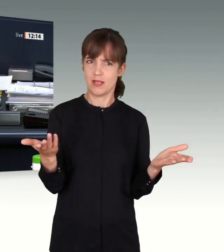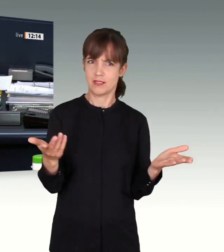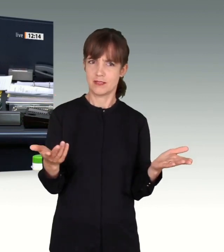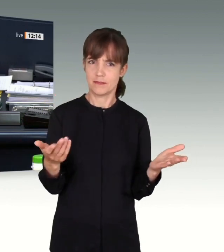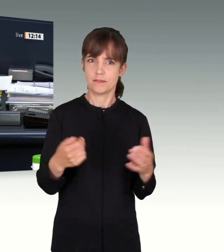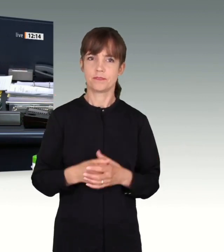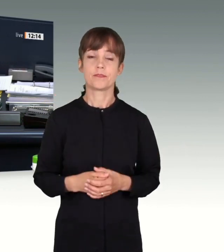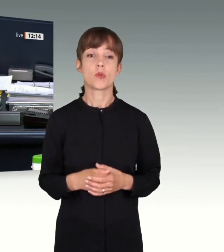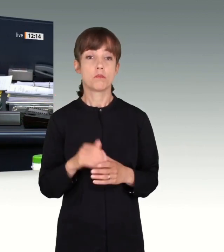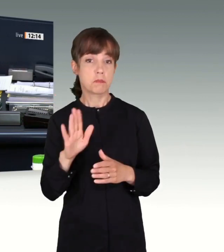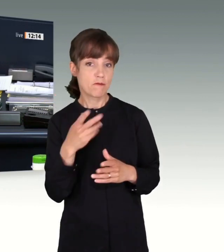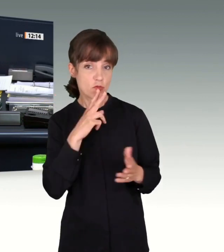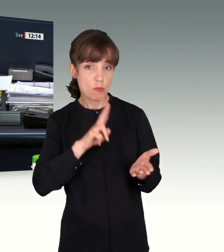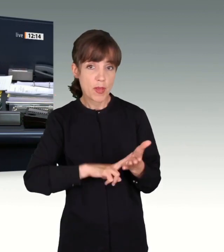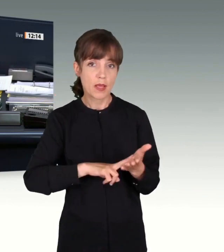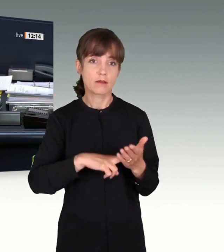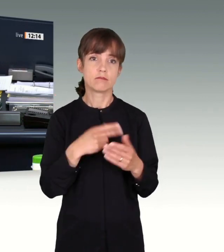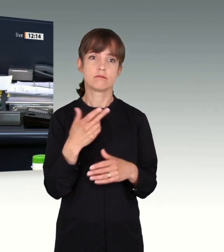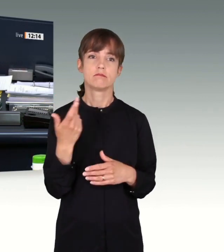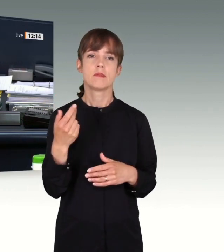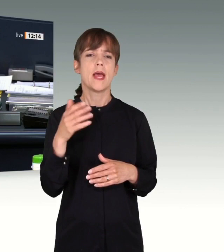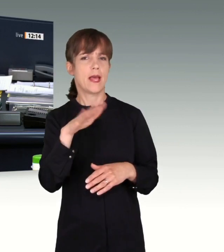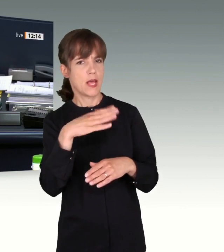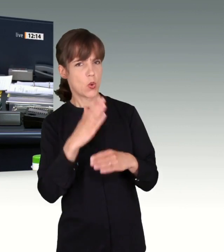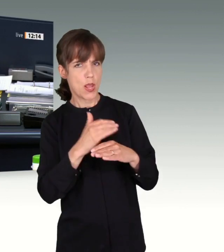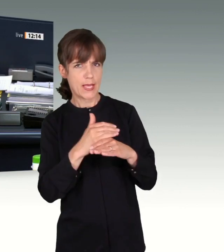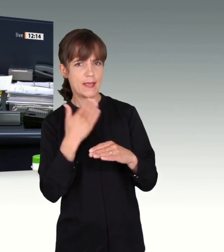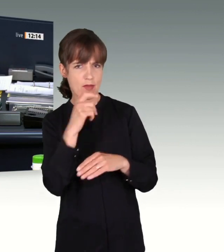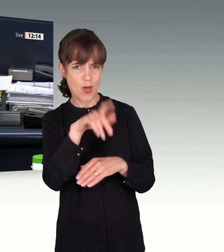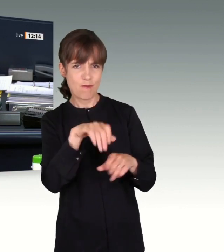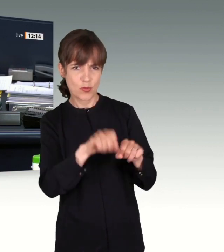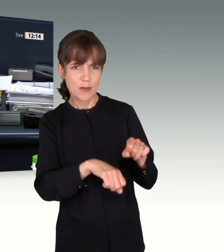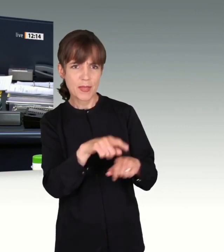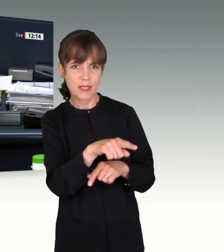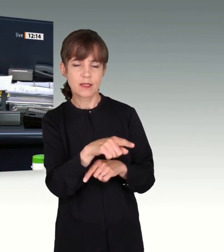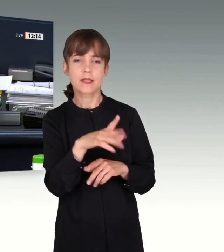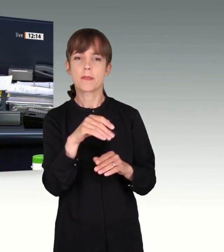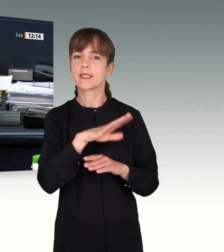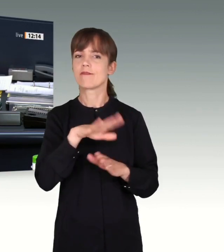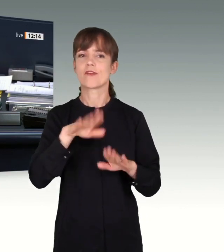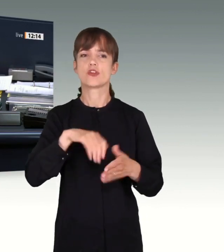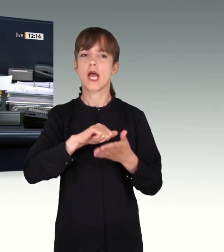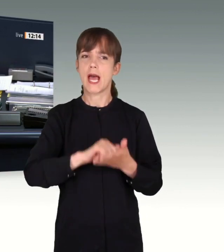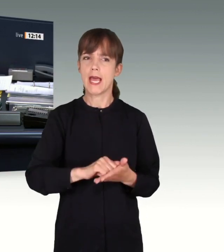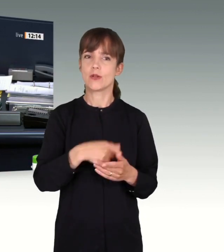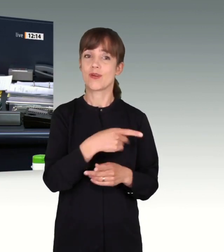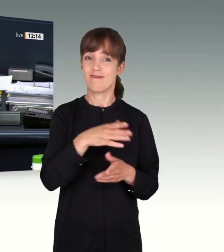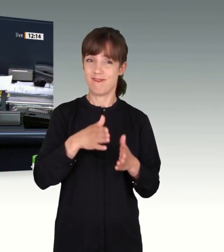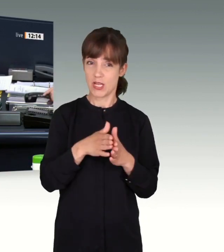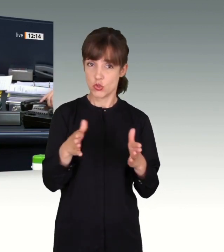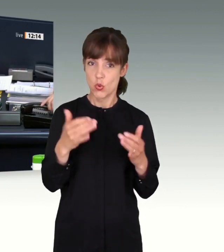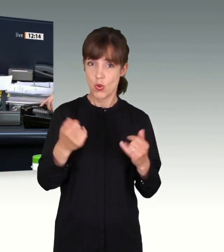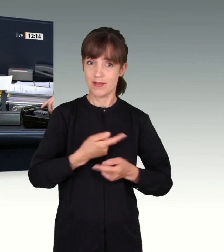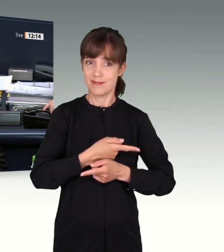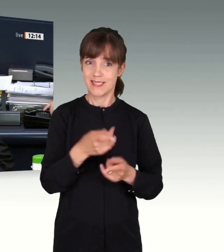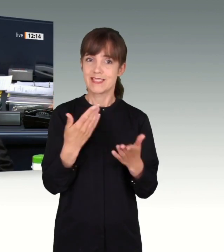Berlin verlassen musste, um an diesem Europäischen Rat teilzunehmen. Also bitte, ich bitte Sie,